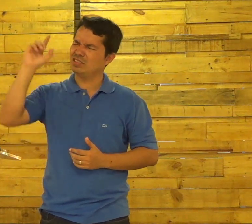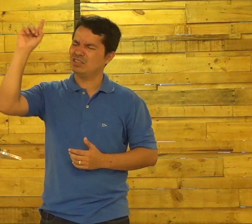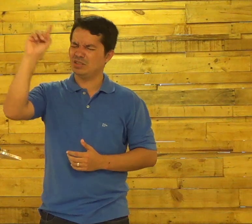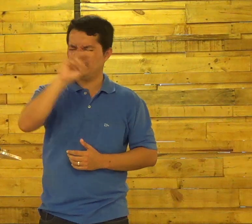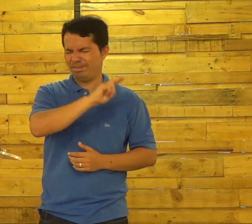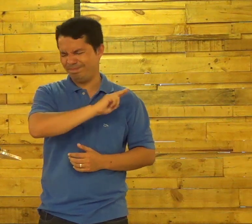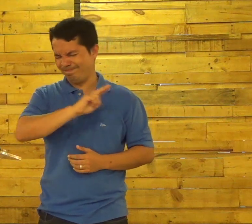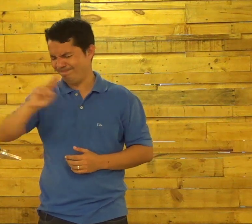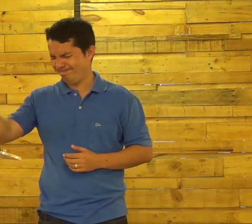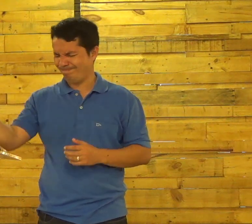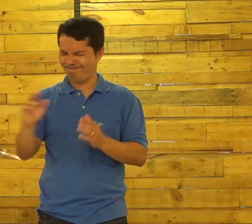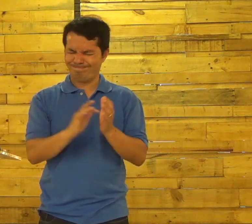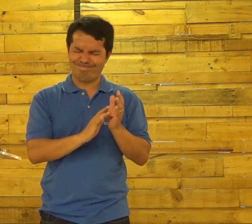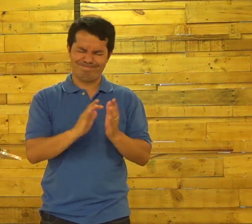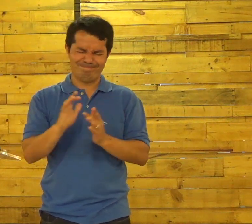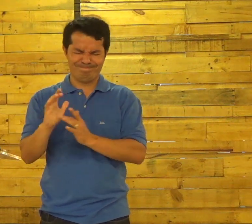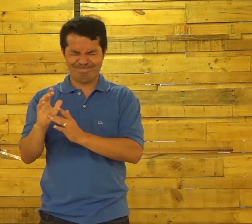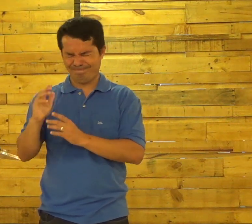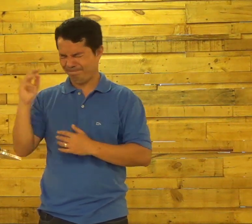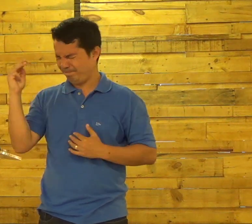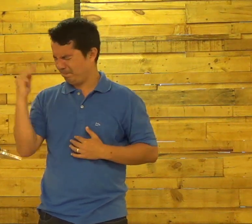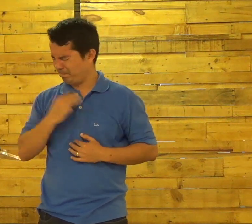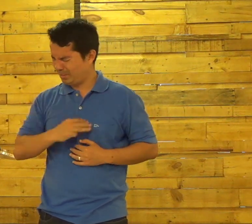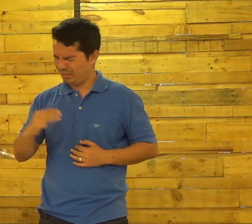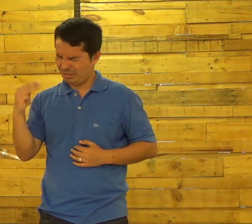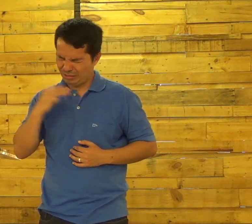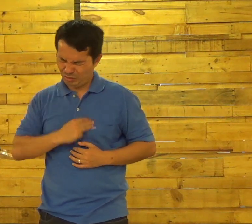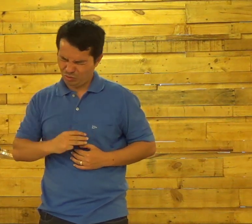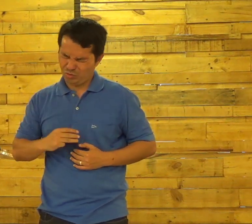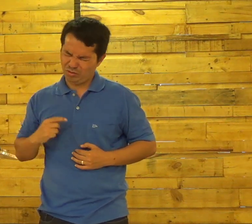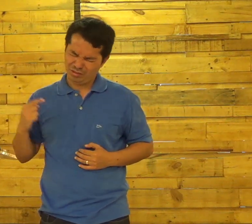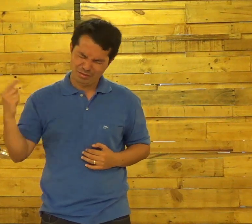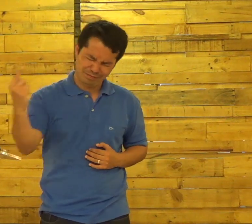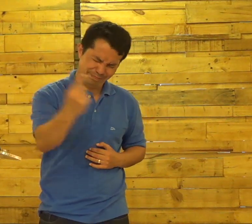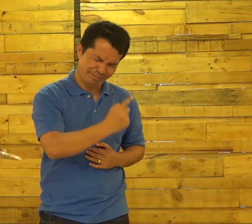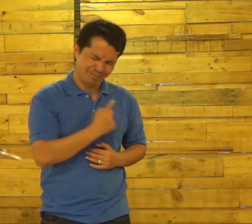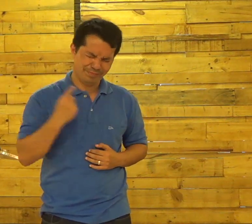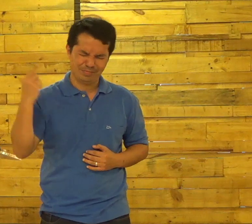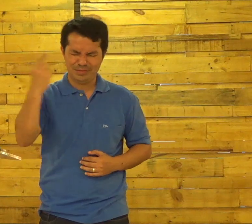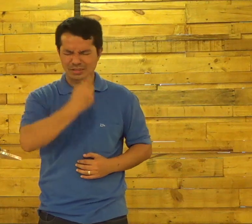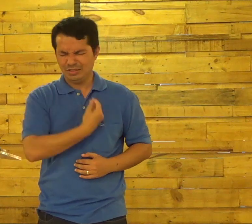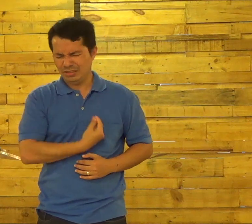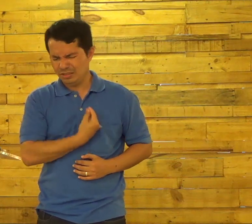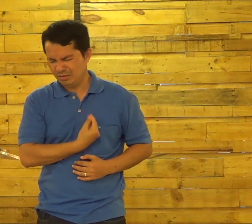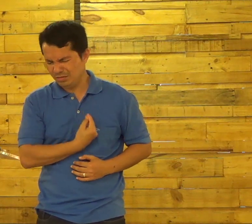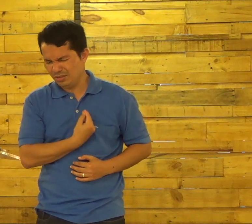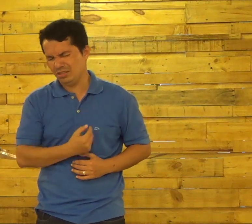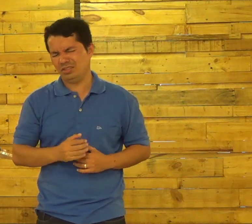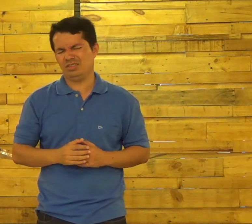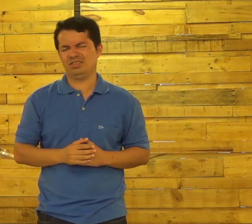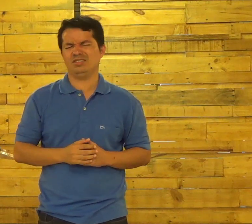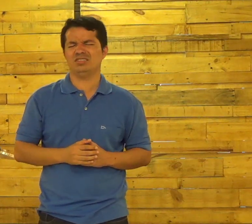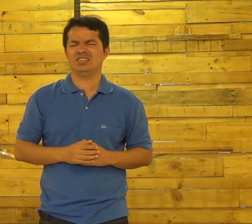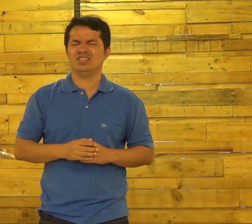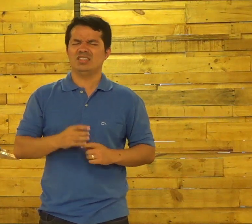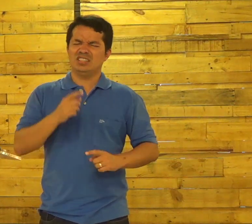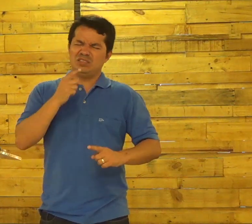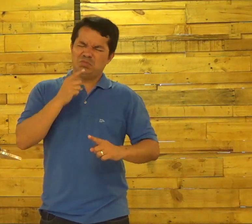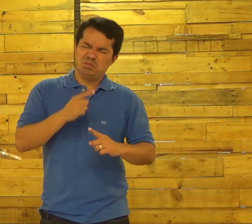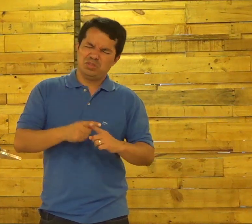Hoje nós pedimos Pelo nome De Jesus Tenha misericórdia Nas nossas